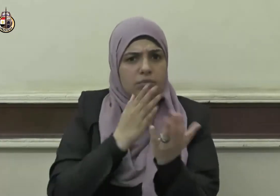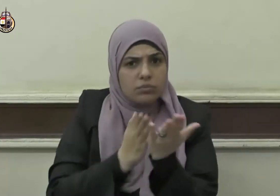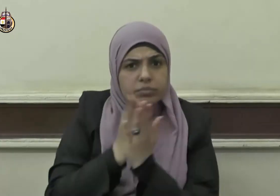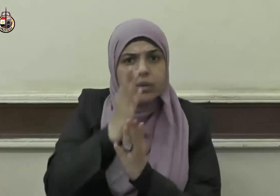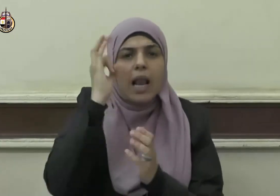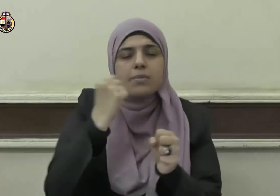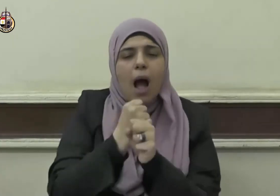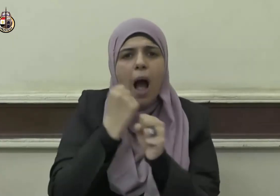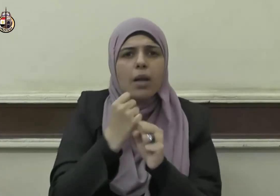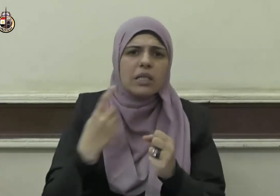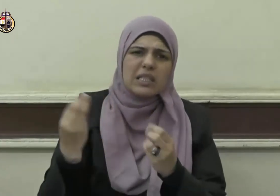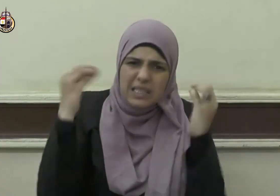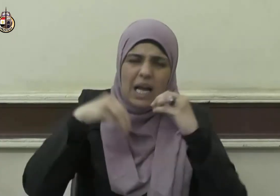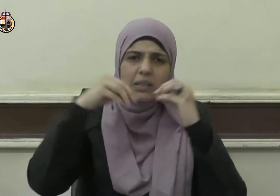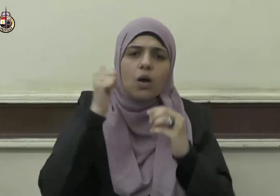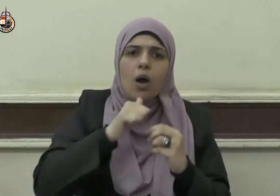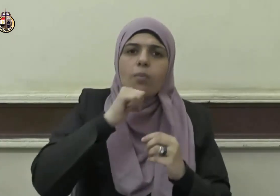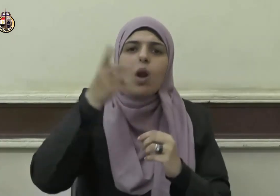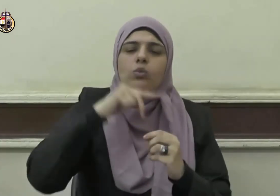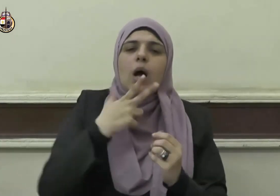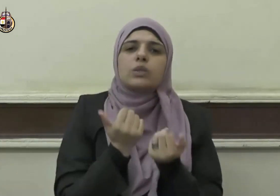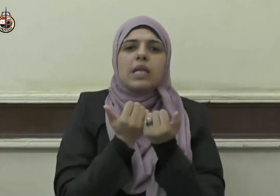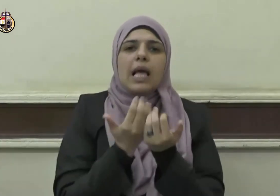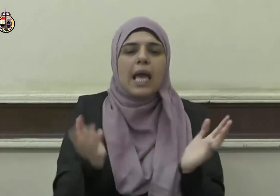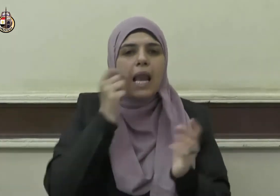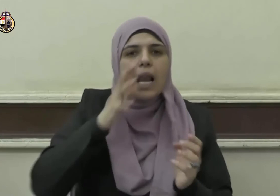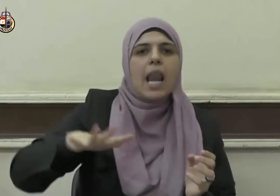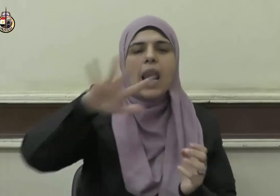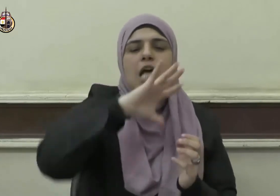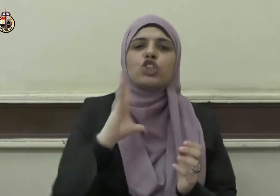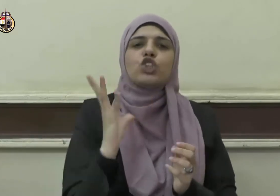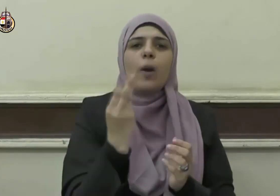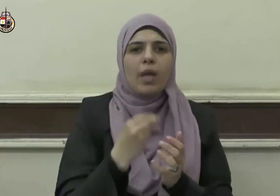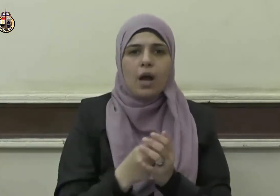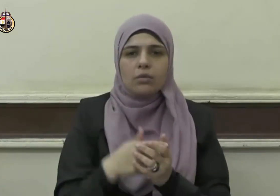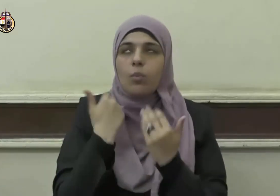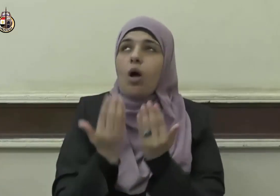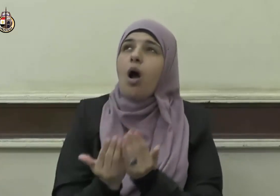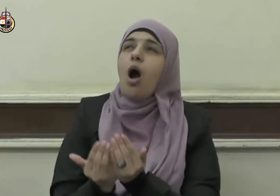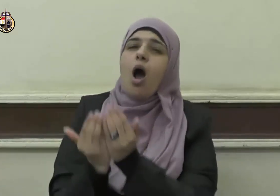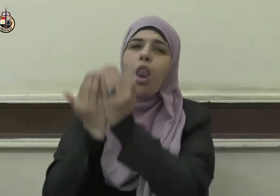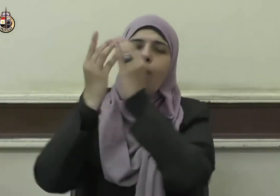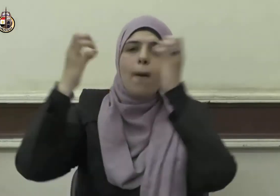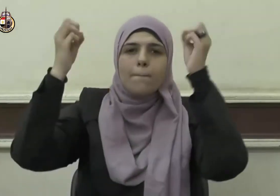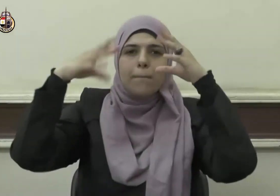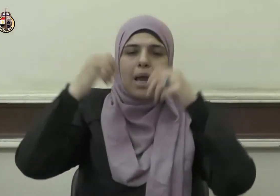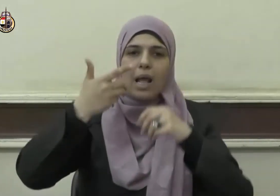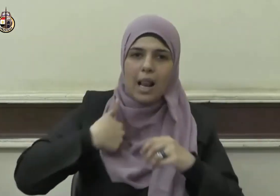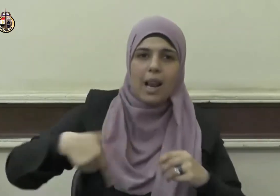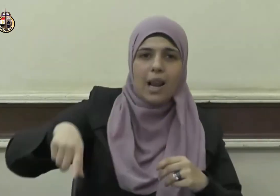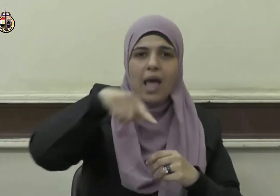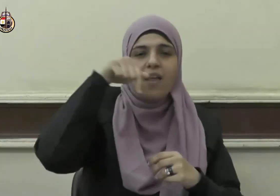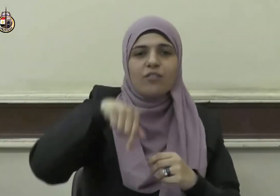والعمل ومبني الخير للناس جميعاً اللهم بارك لنا في شعبان